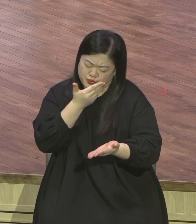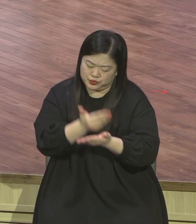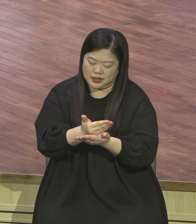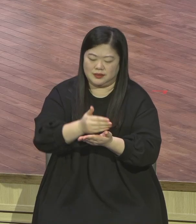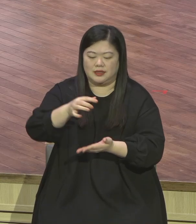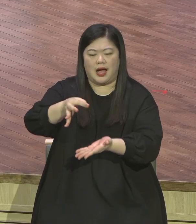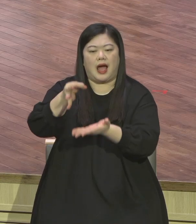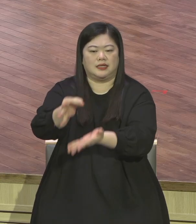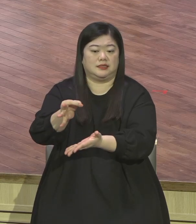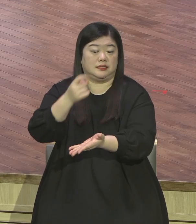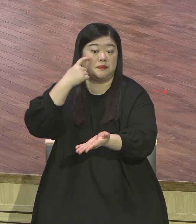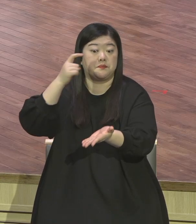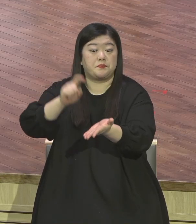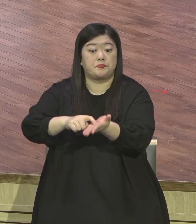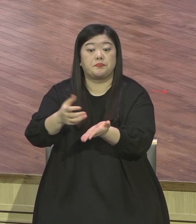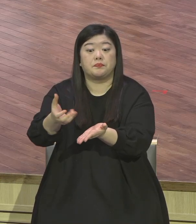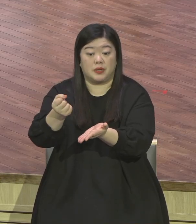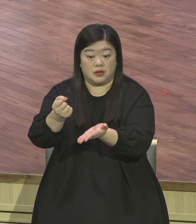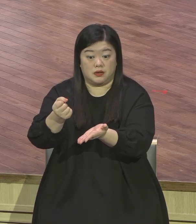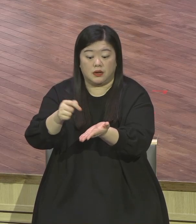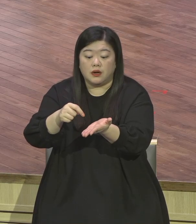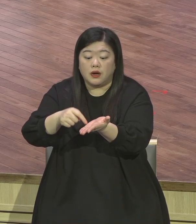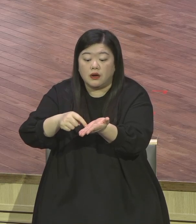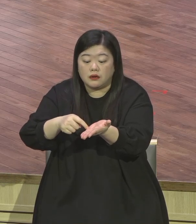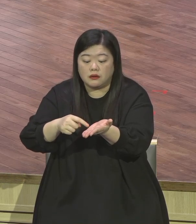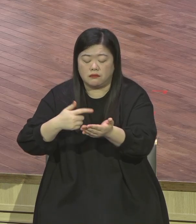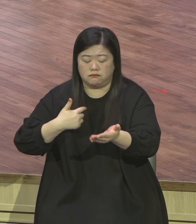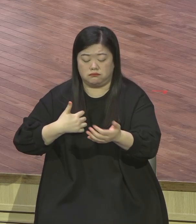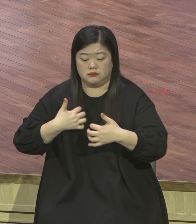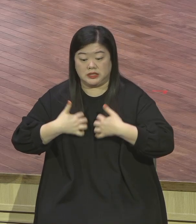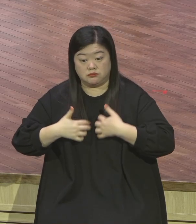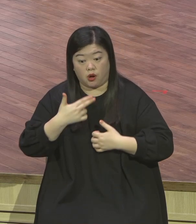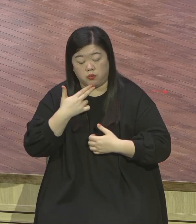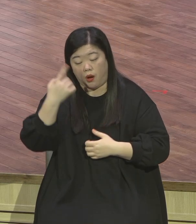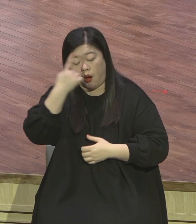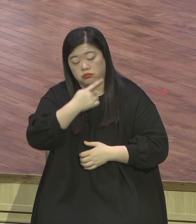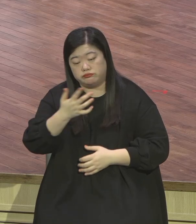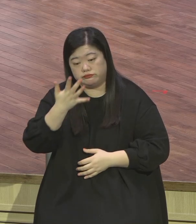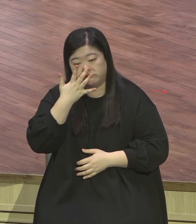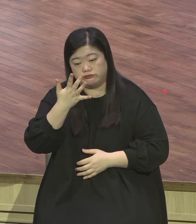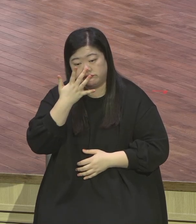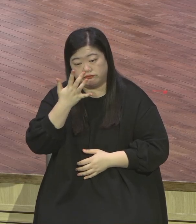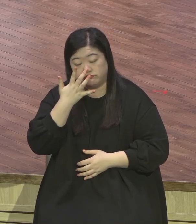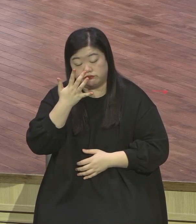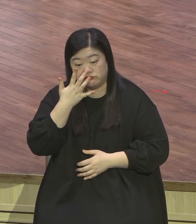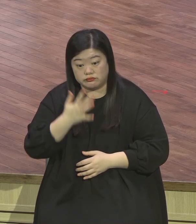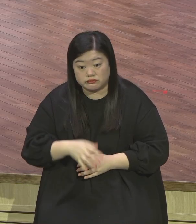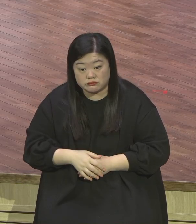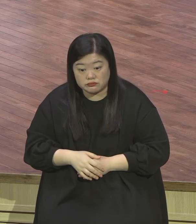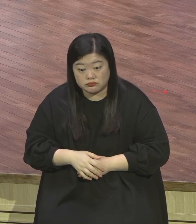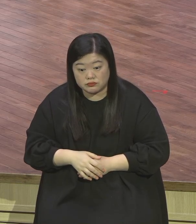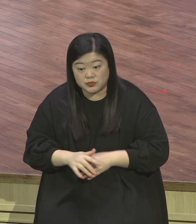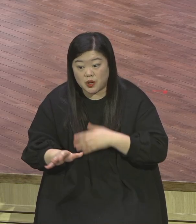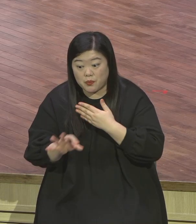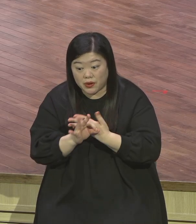그게 기쁨이 없다면 영적으로 새고 있는 겁니다 어딘가 새고 있어요